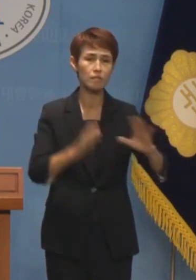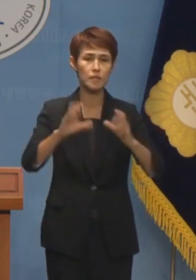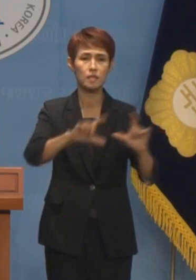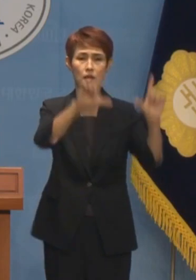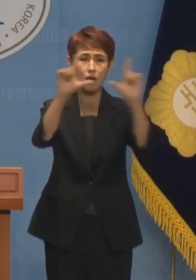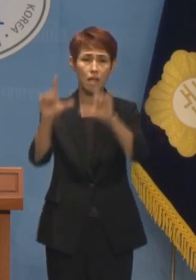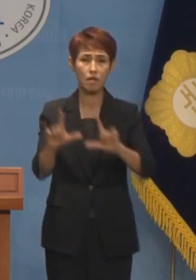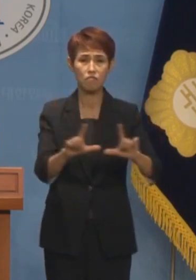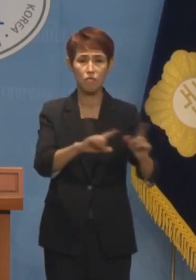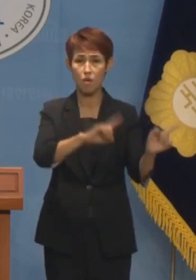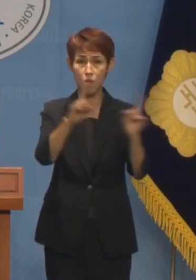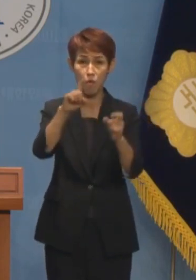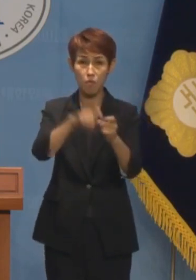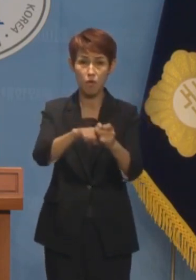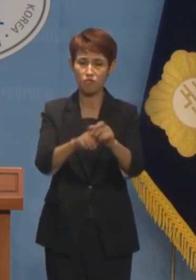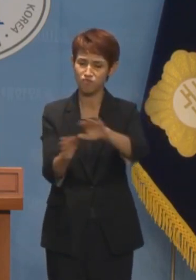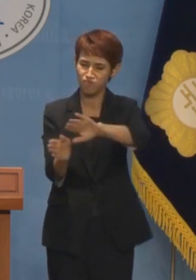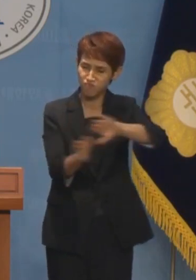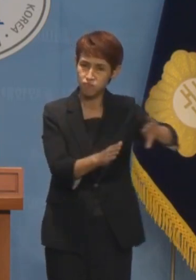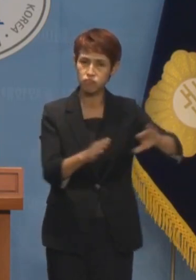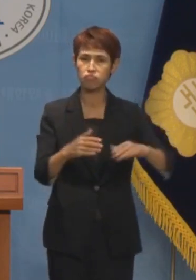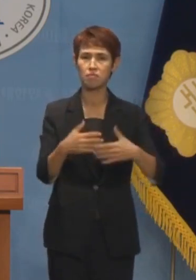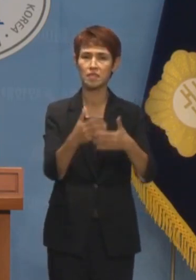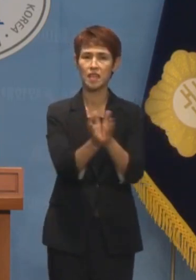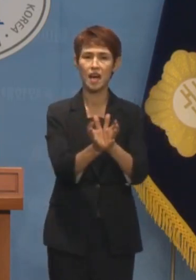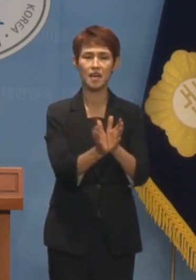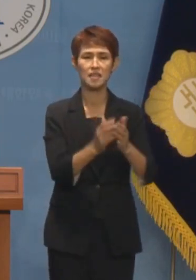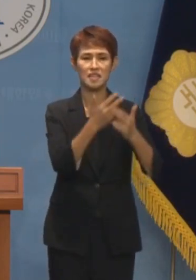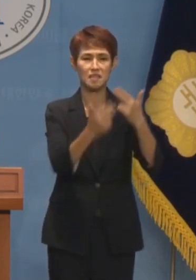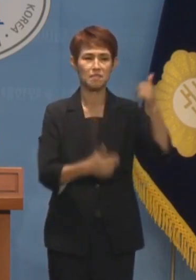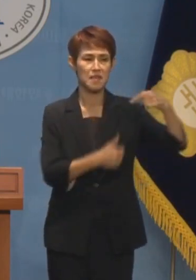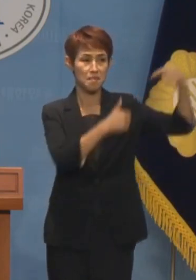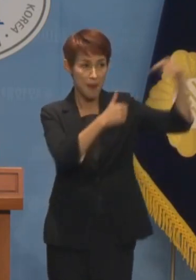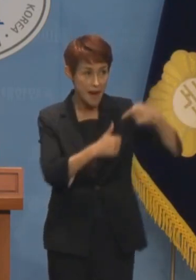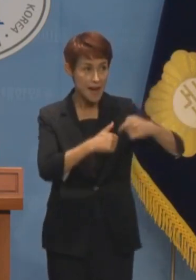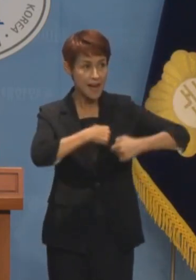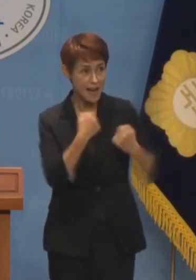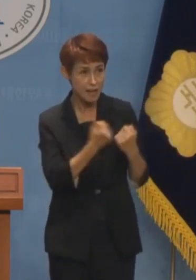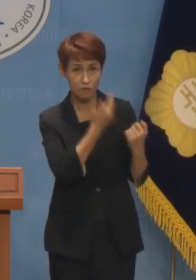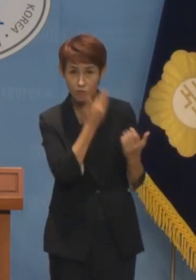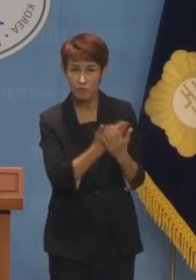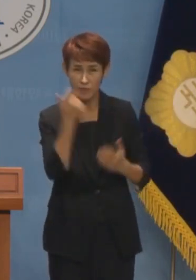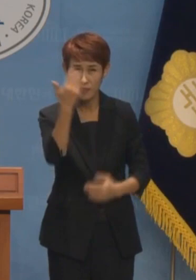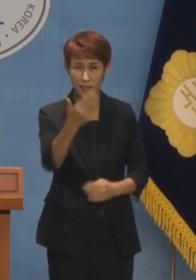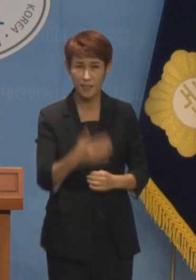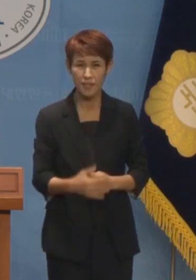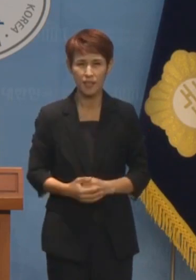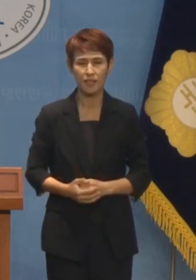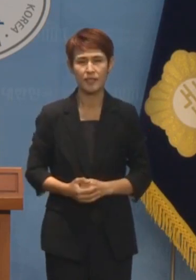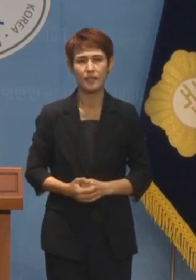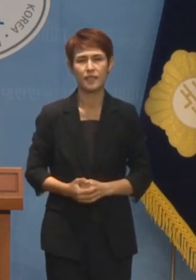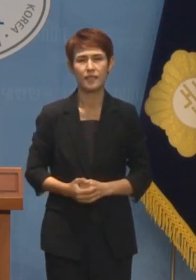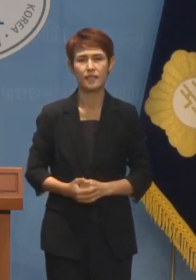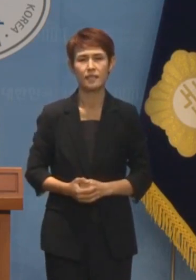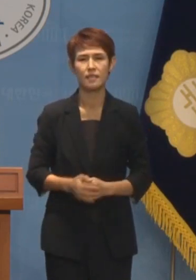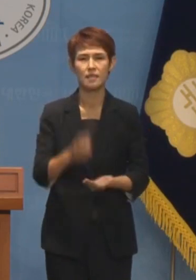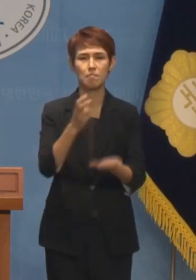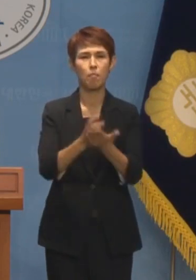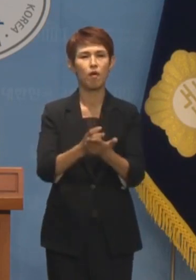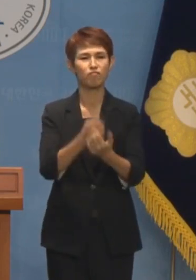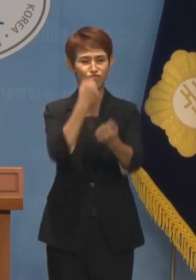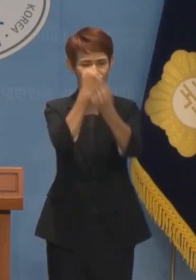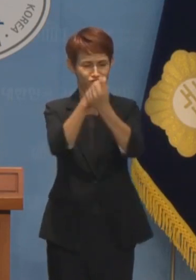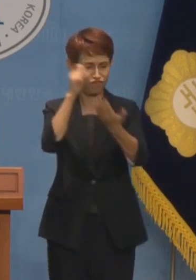협치보다 당대표의 하명이 더 중요한 것입니까? 만국적 입법 폭주를 위해